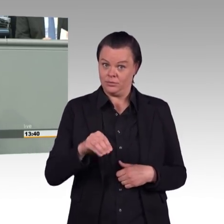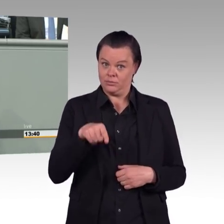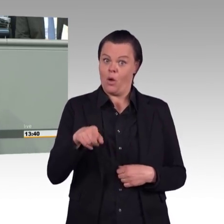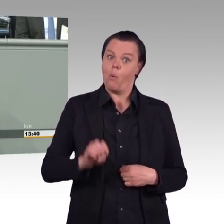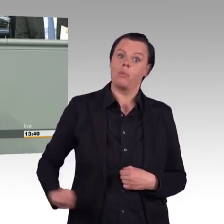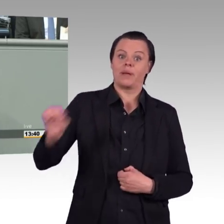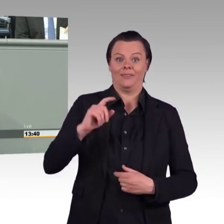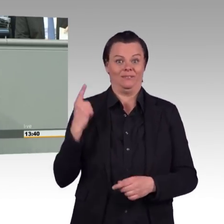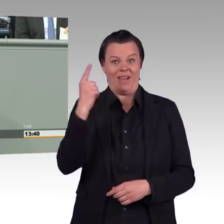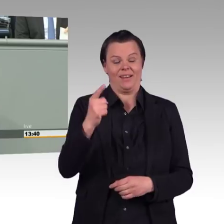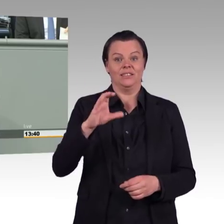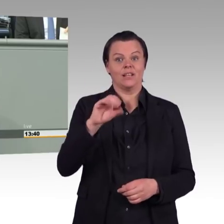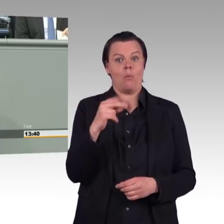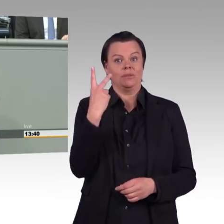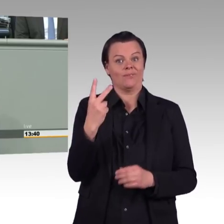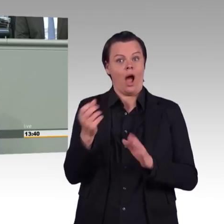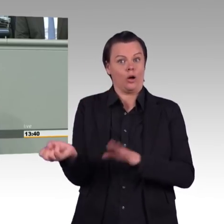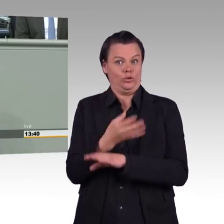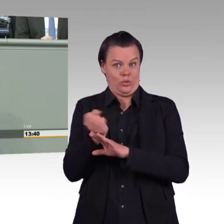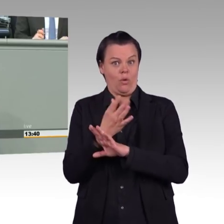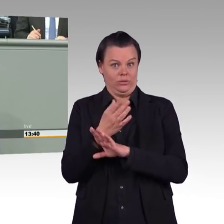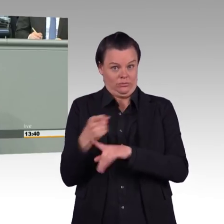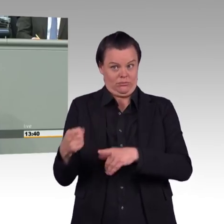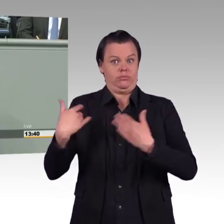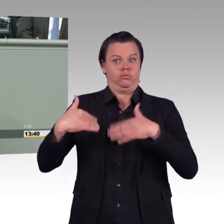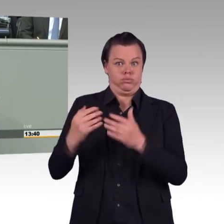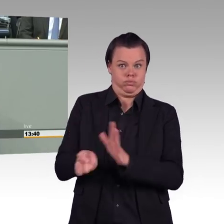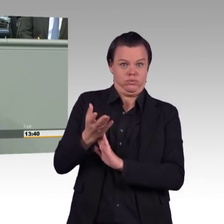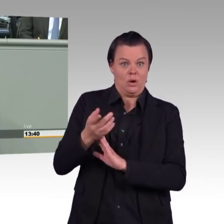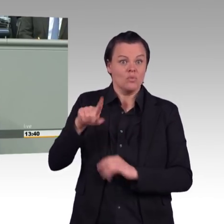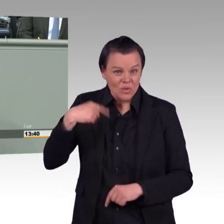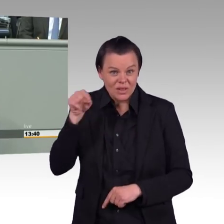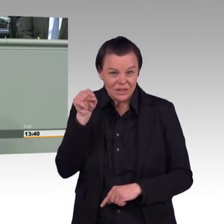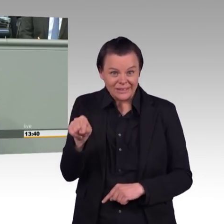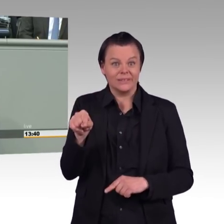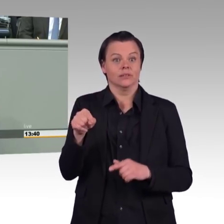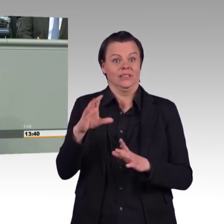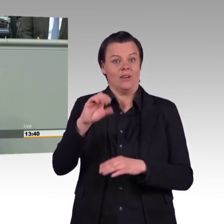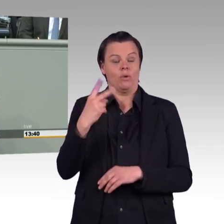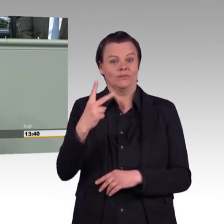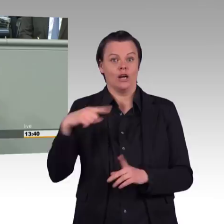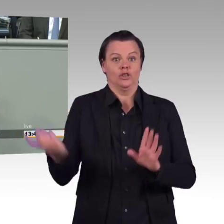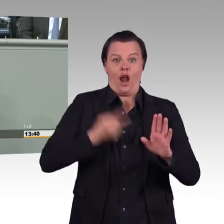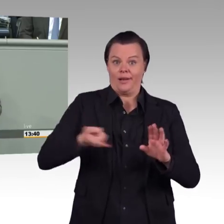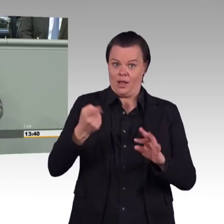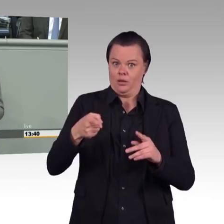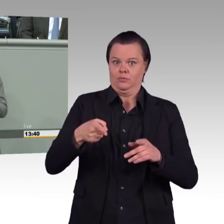Klimanotstand ausgerufen worden ist. Sie hat es erreicht, dass so eine große Partei wie Labour in Großbritannien gesagt hat,